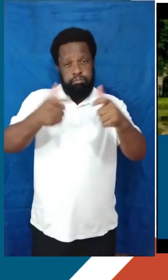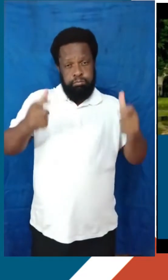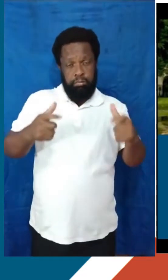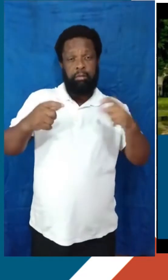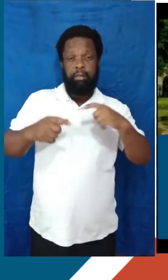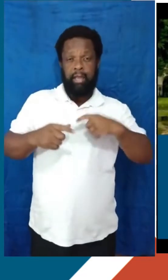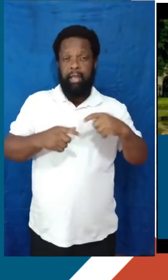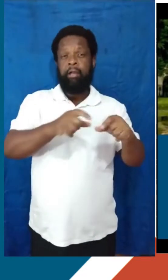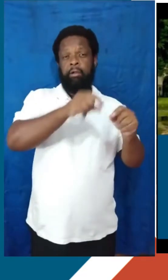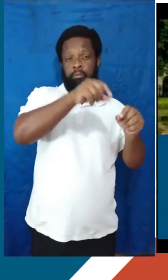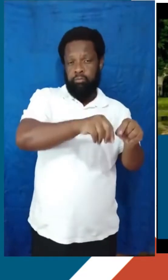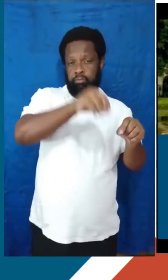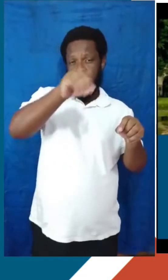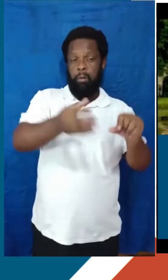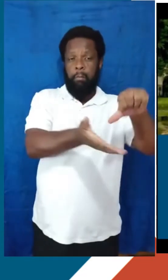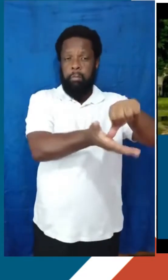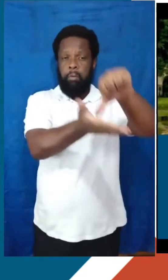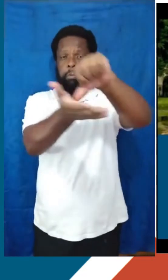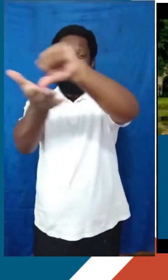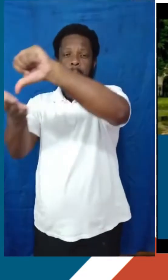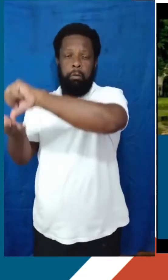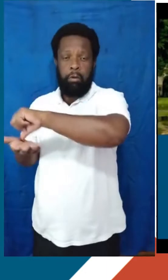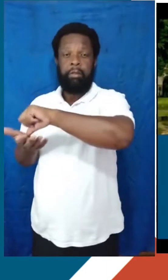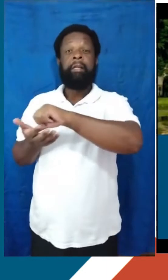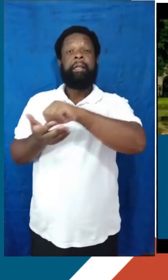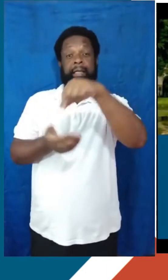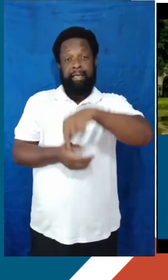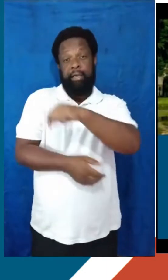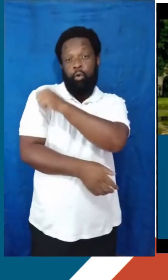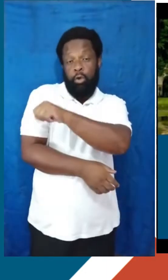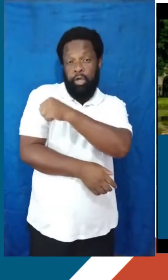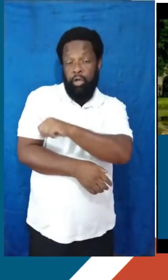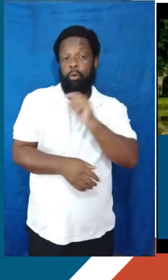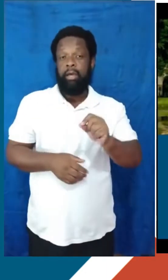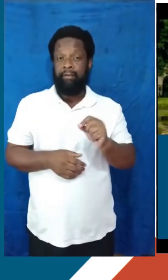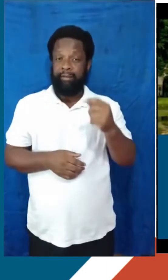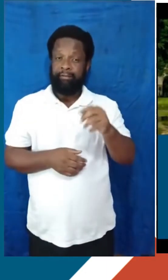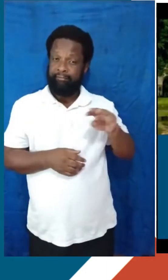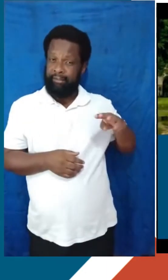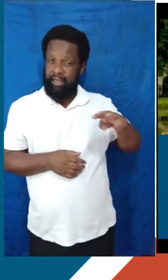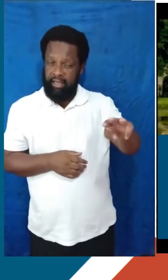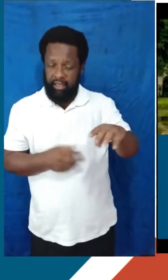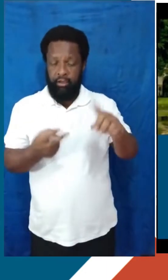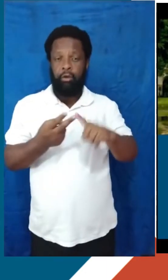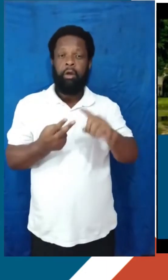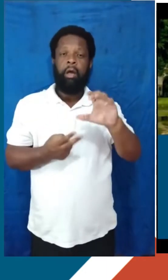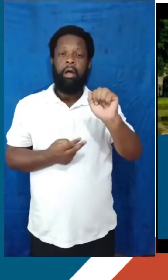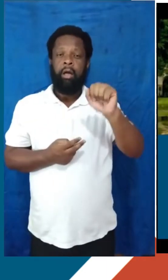em Nova Iguaçu e dois campus fora da região metropolitana do Rio de Janeiro, que são os de Três Rios e campus dos Goitacazes.